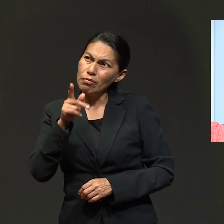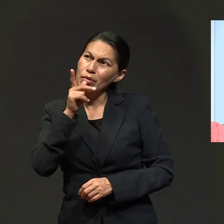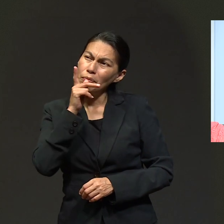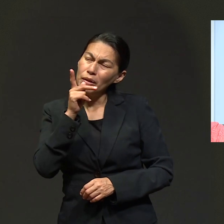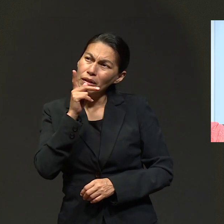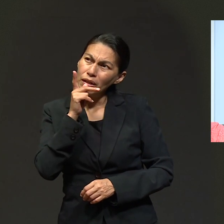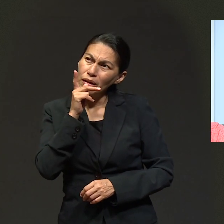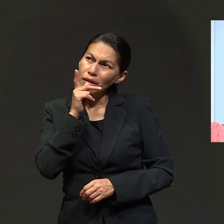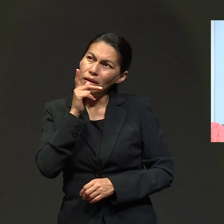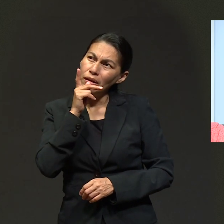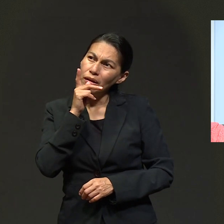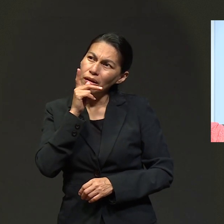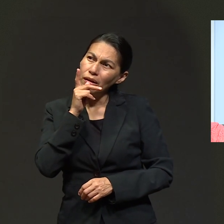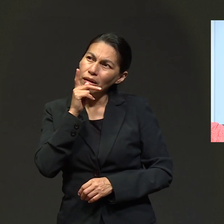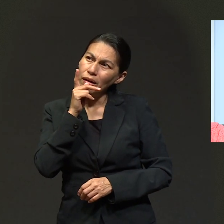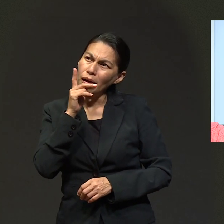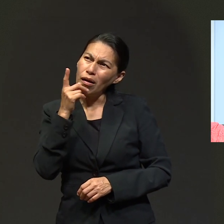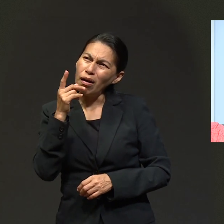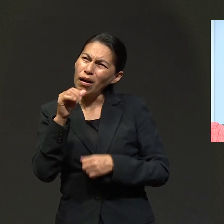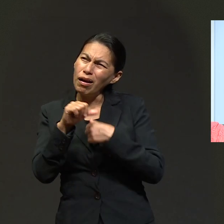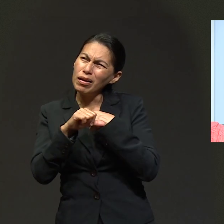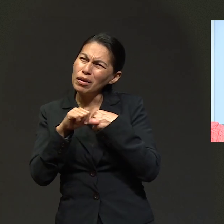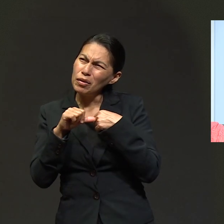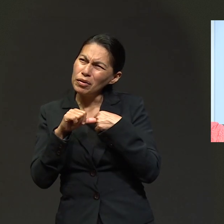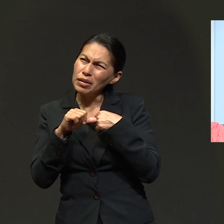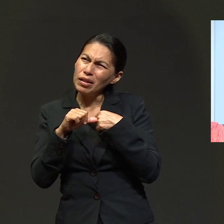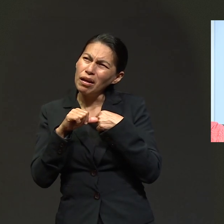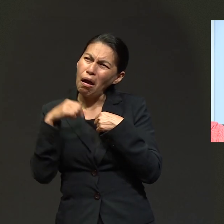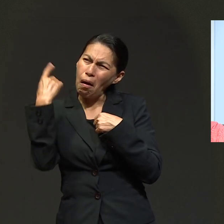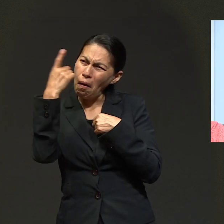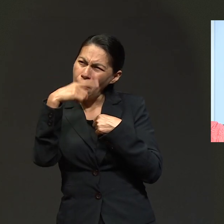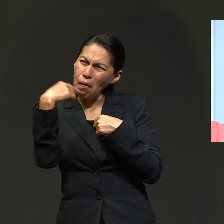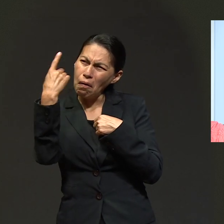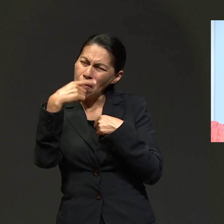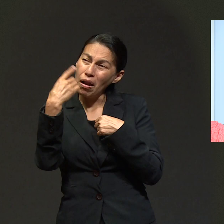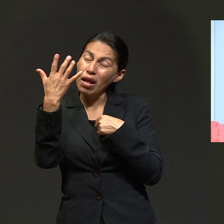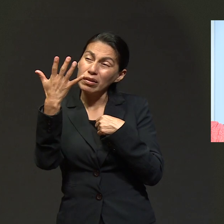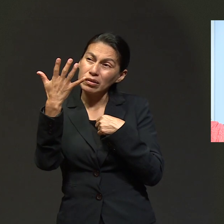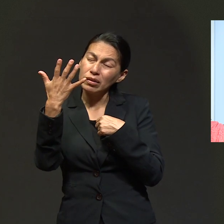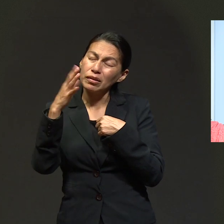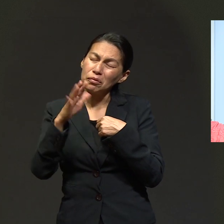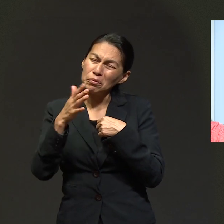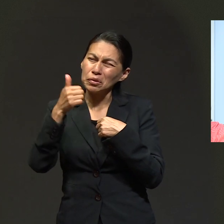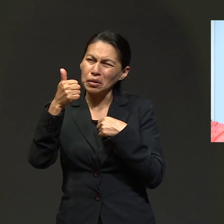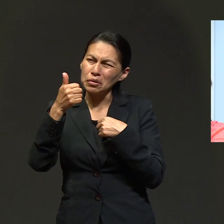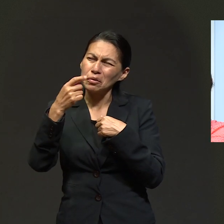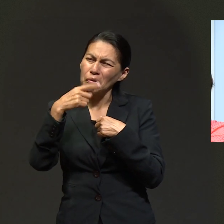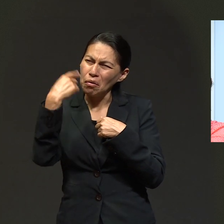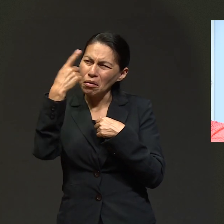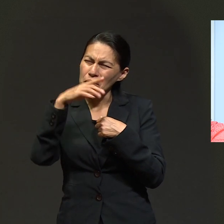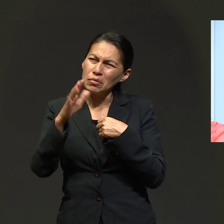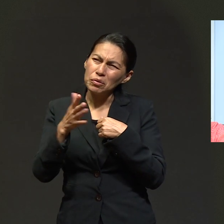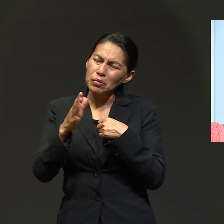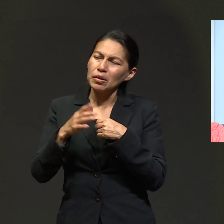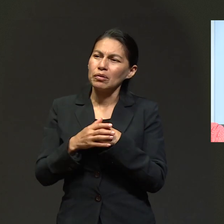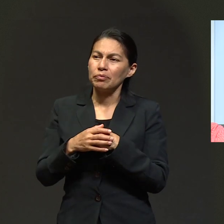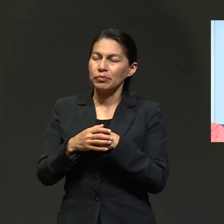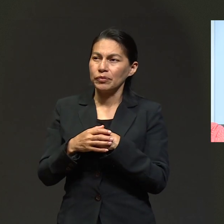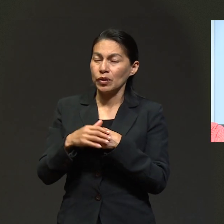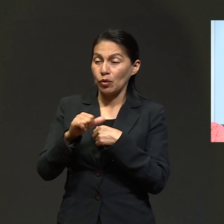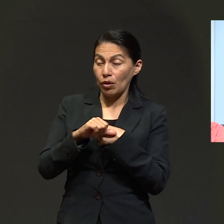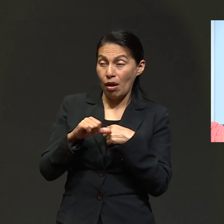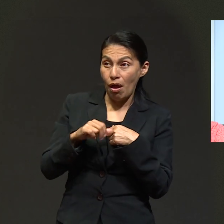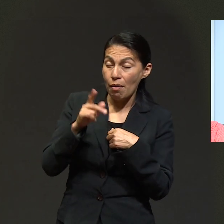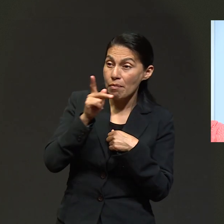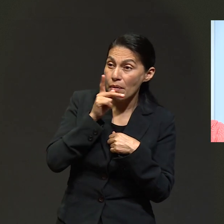Y pues luego mi papá, ¿cuánto duró la cirugía? Duraron horas. Cinco horas. Unas cinco